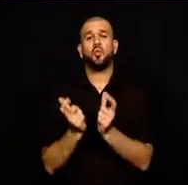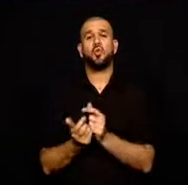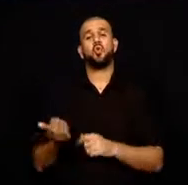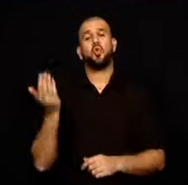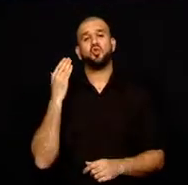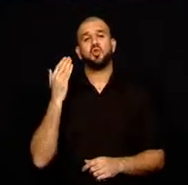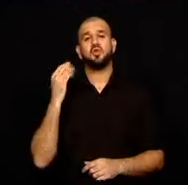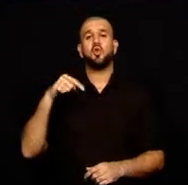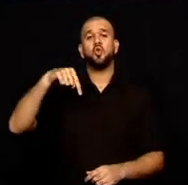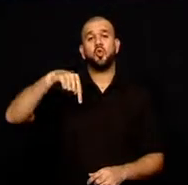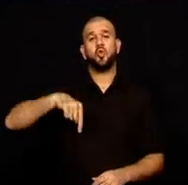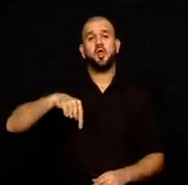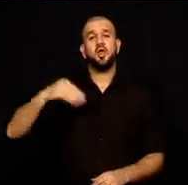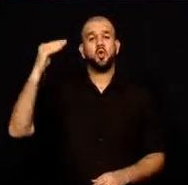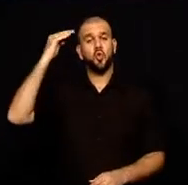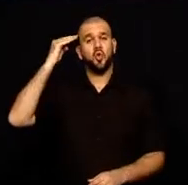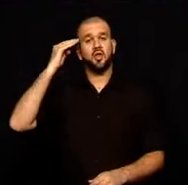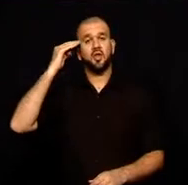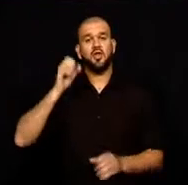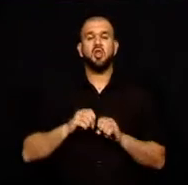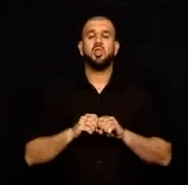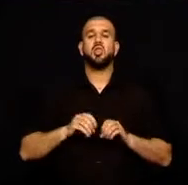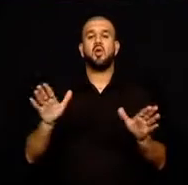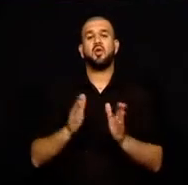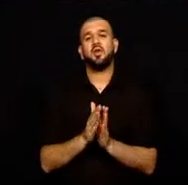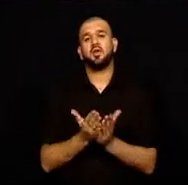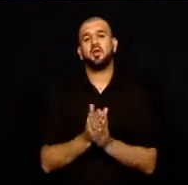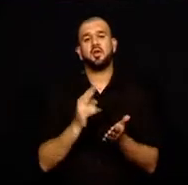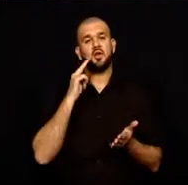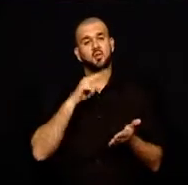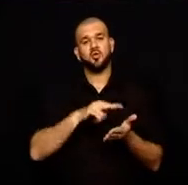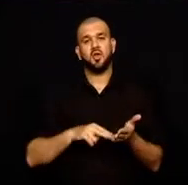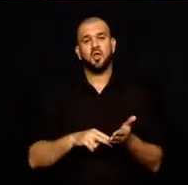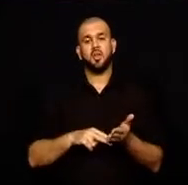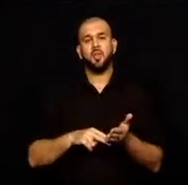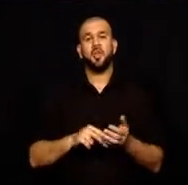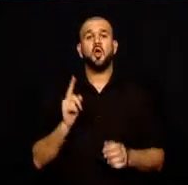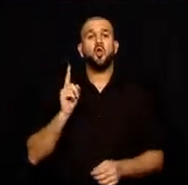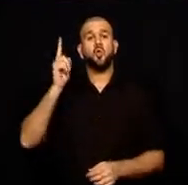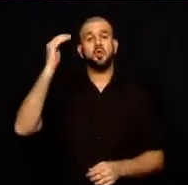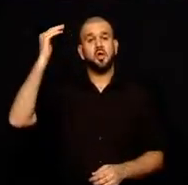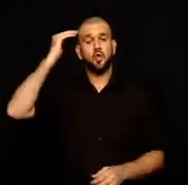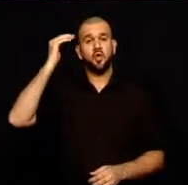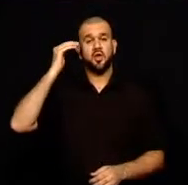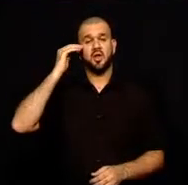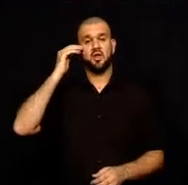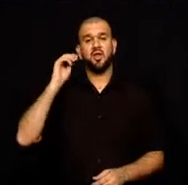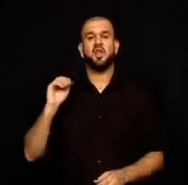kişinin katıldığını duyurdu. Duygusal anlara sahne olan toplantı öncesi Güney